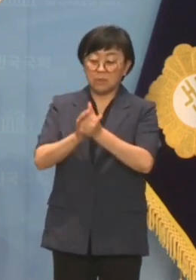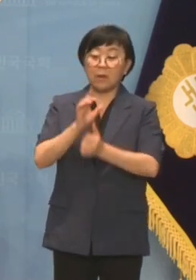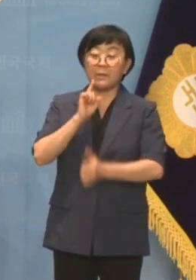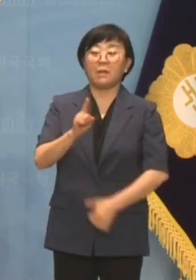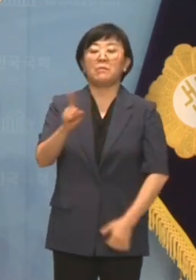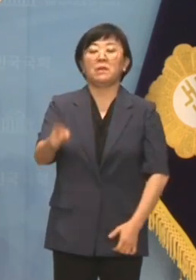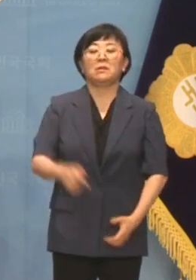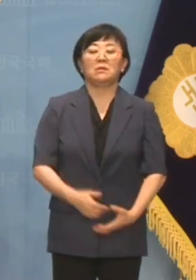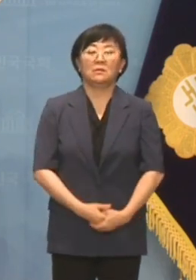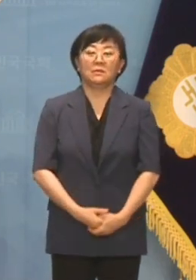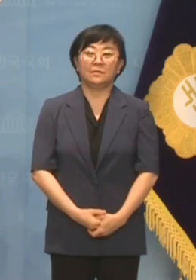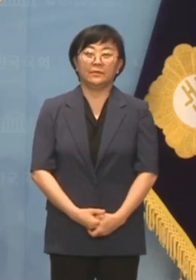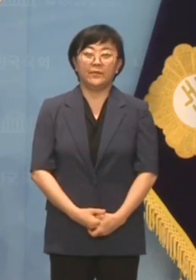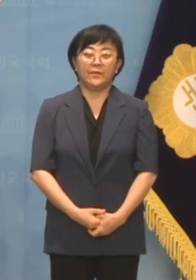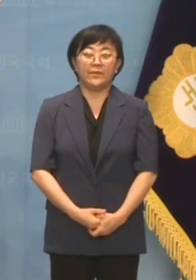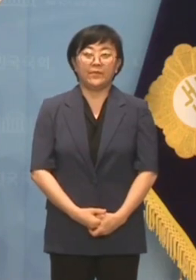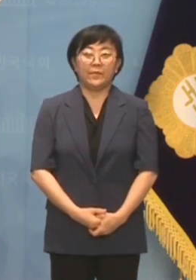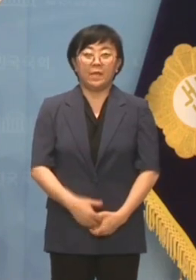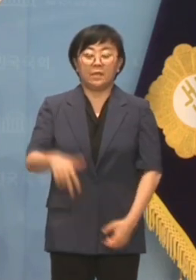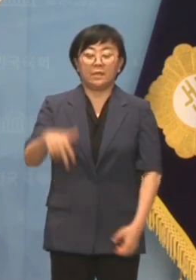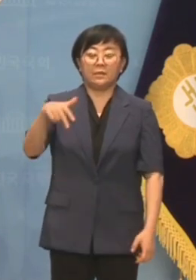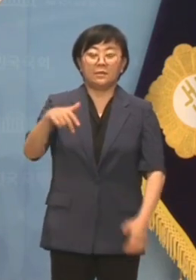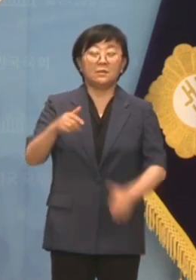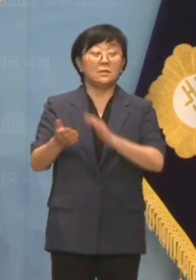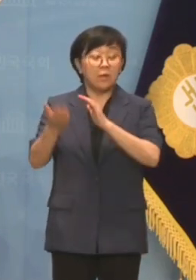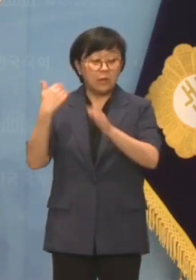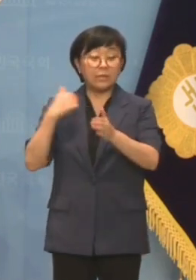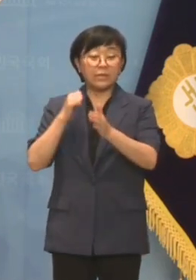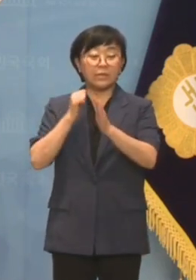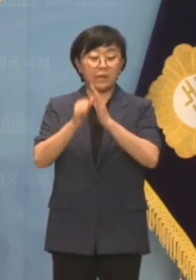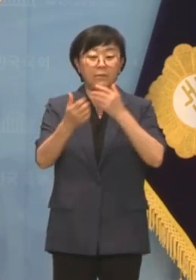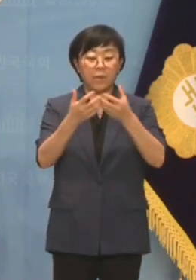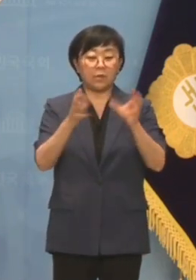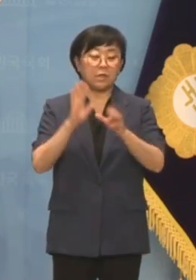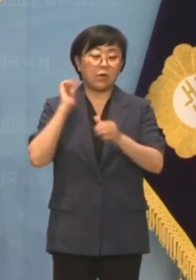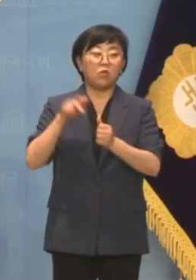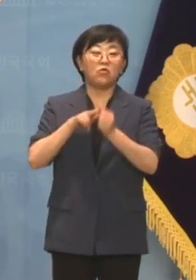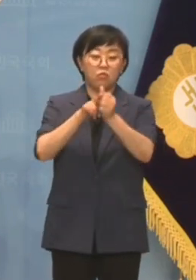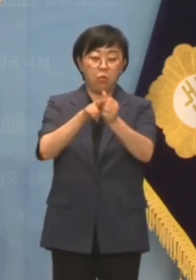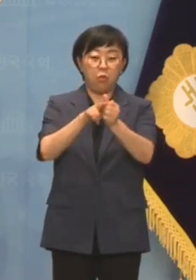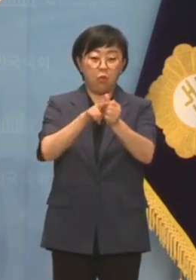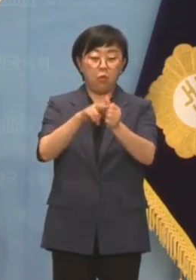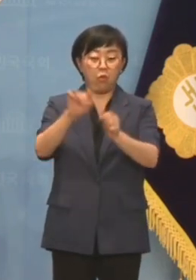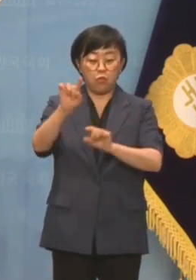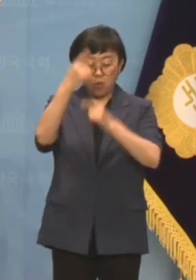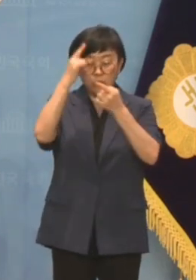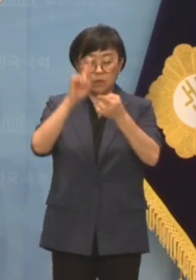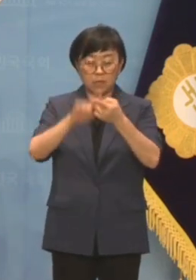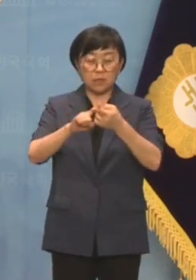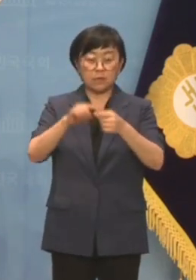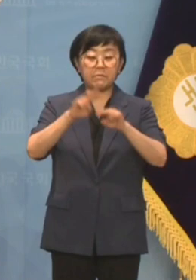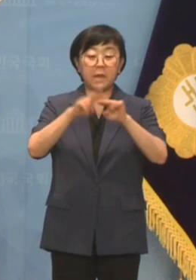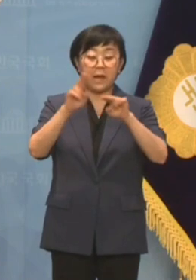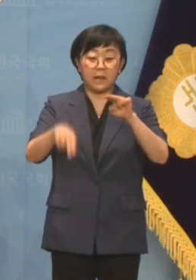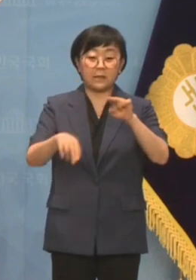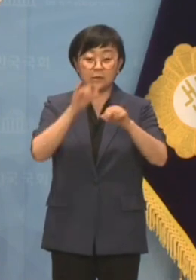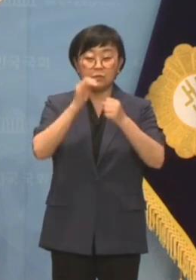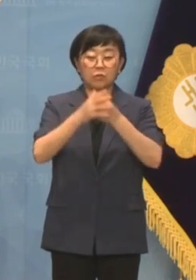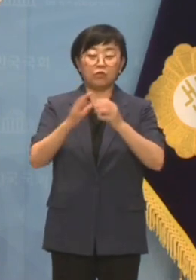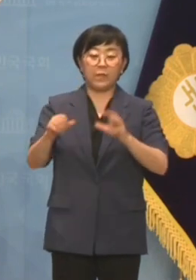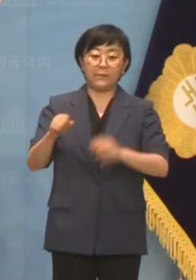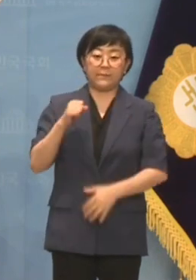맞받아쳤습니다. 전 당대표이자 대선 후보까지 한 상임고문을 면직하다니